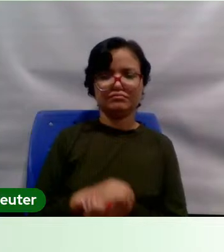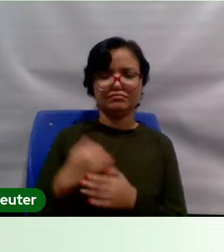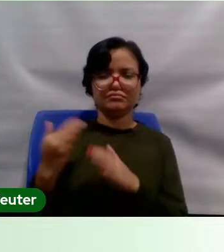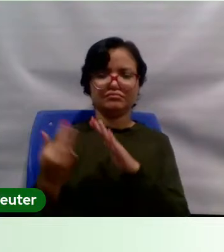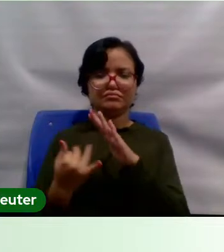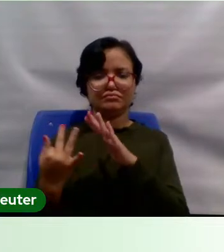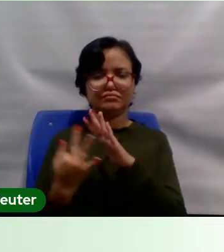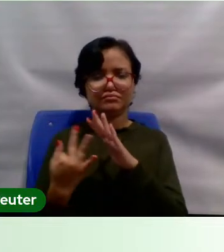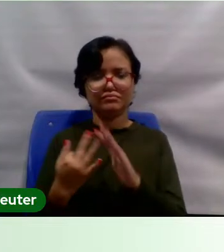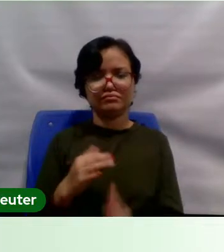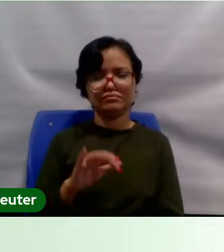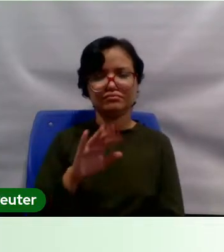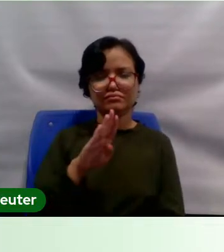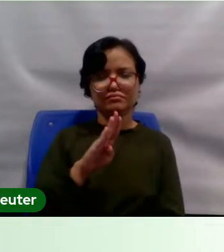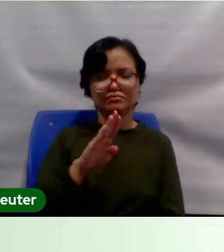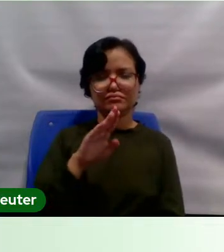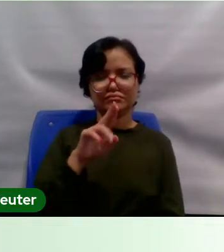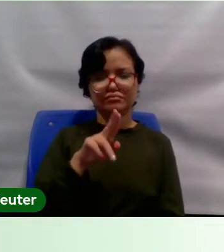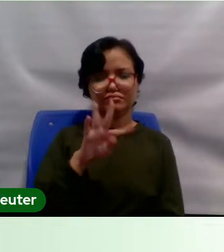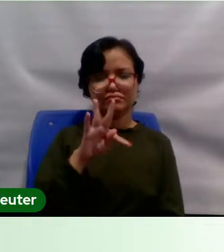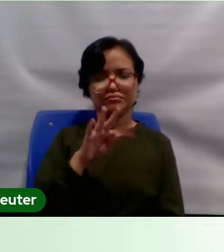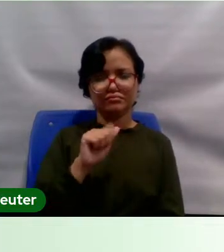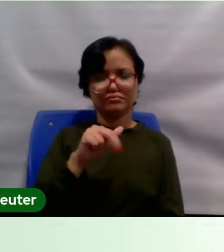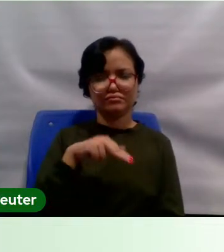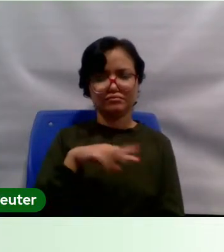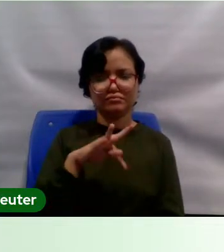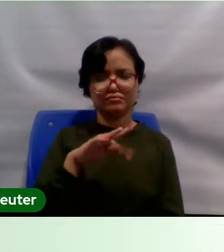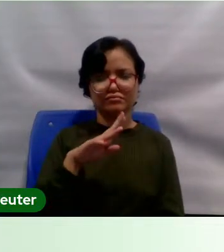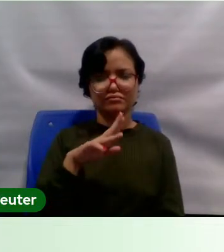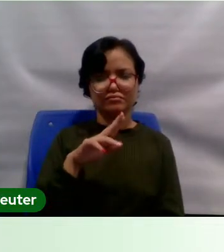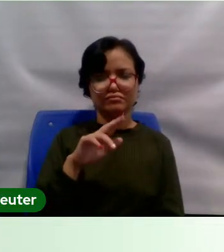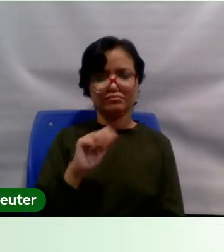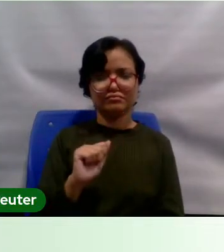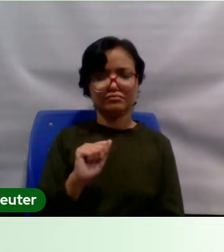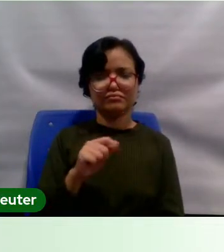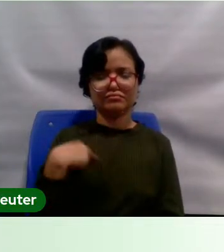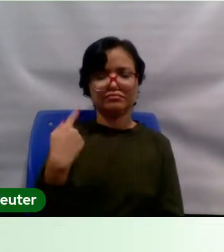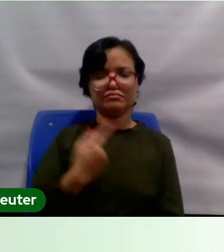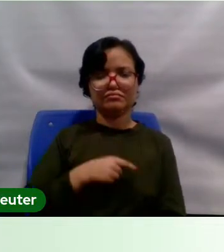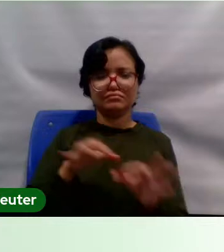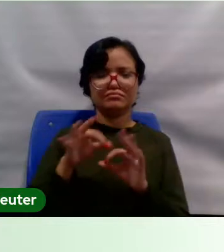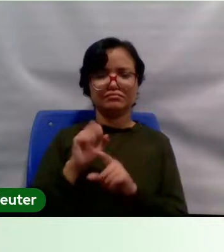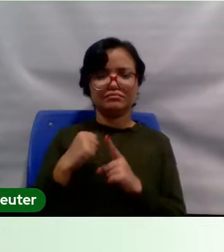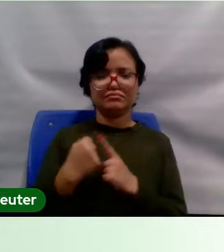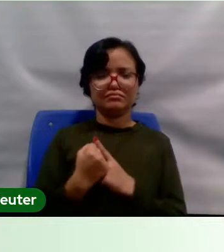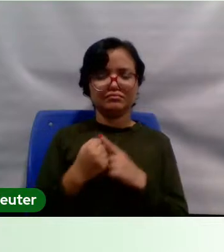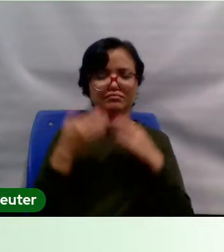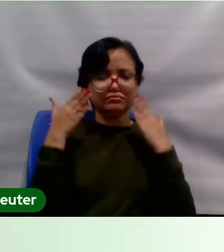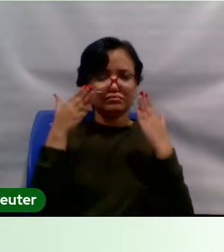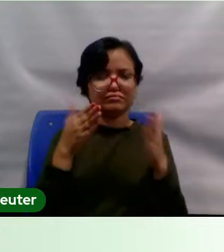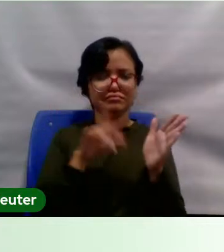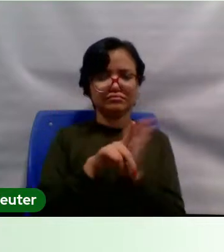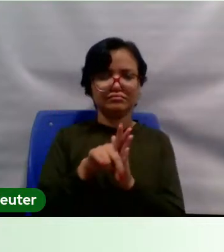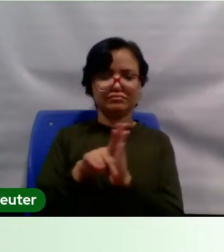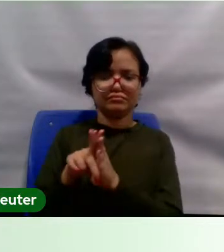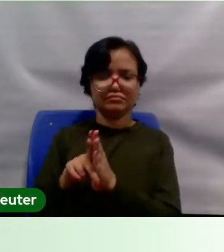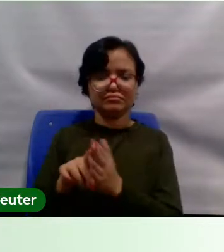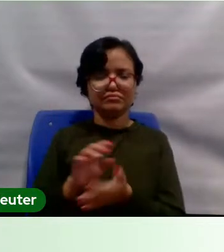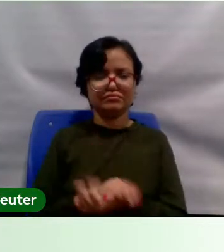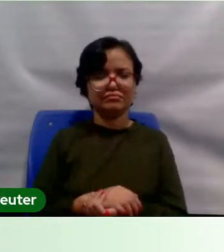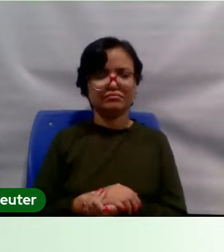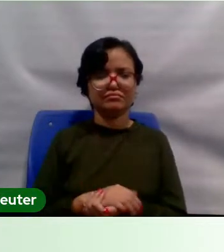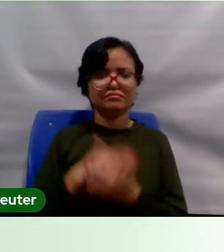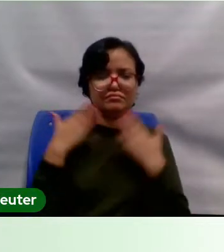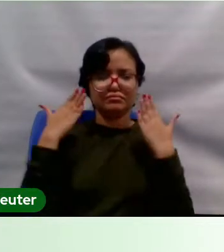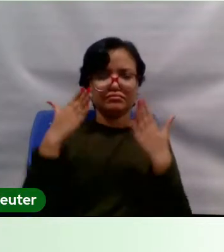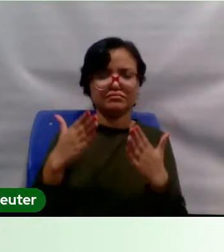Paulo. Então, uma parte da nossa organização social se dedica à pesquisa, se dedica a